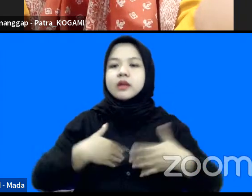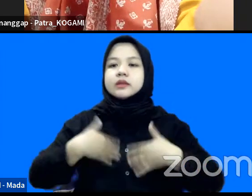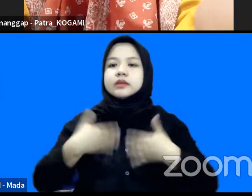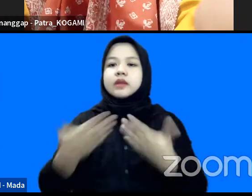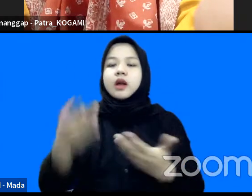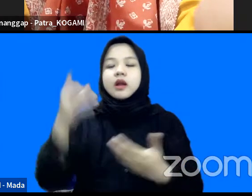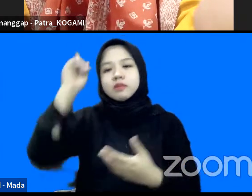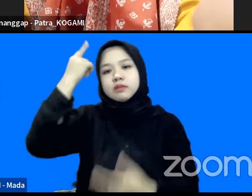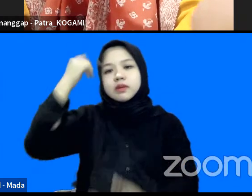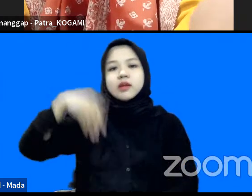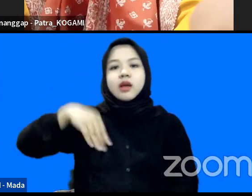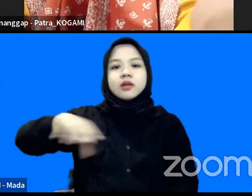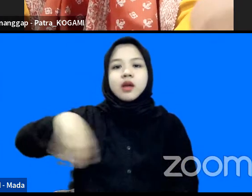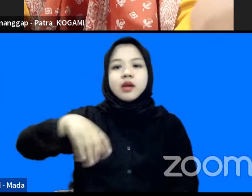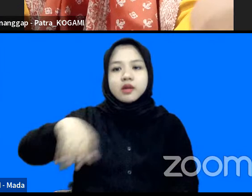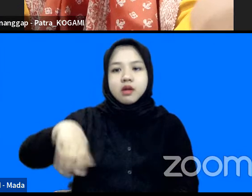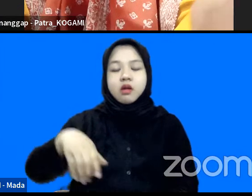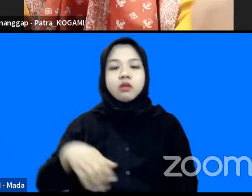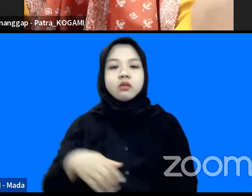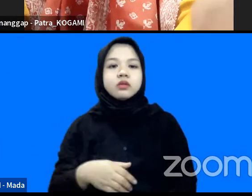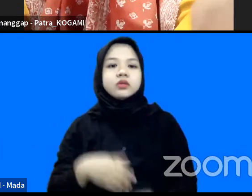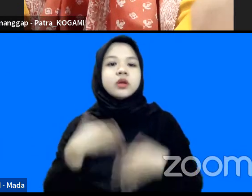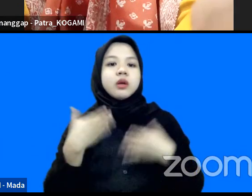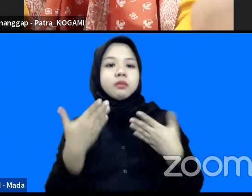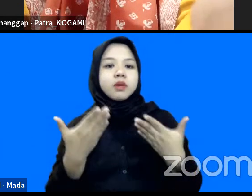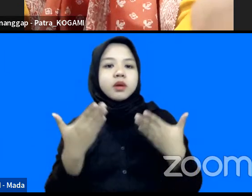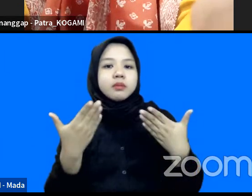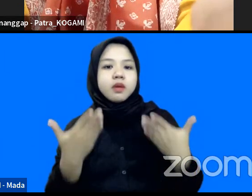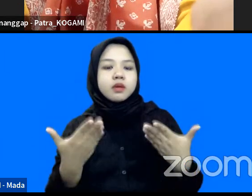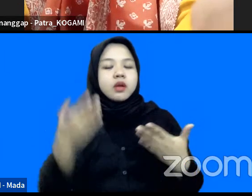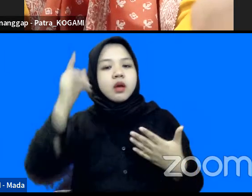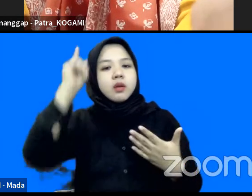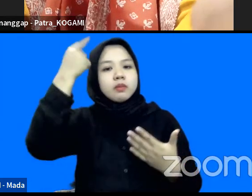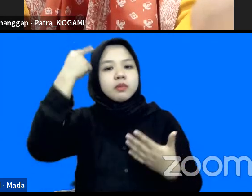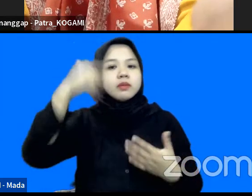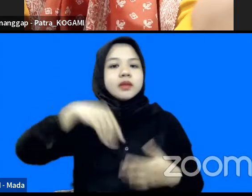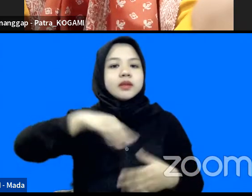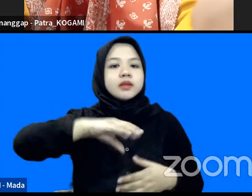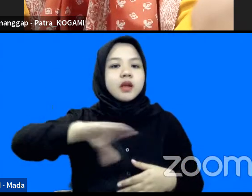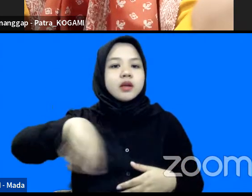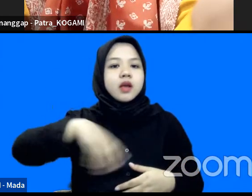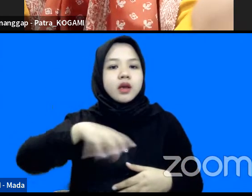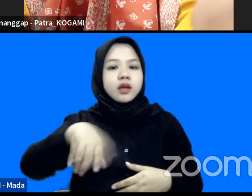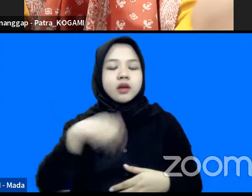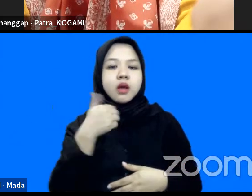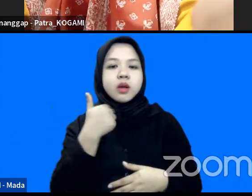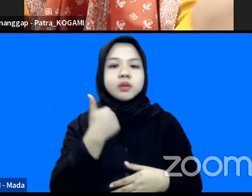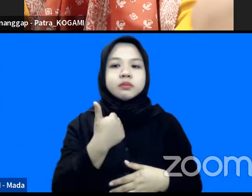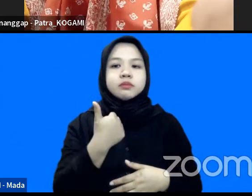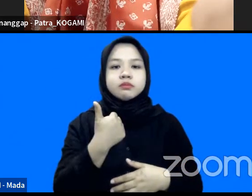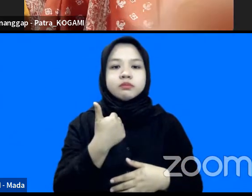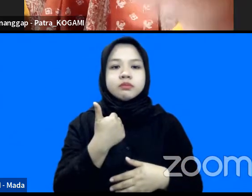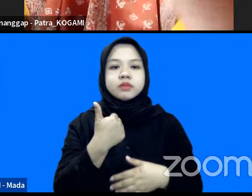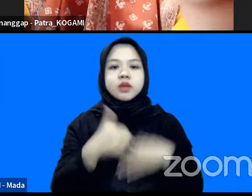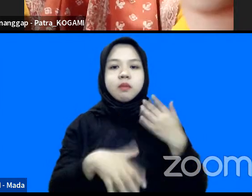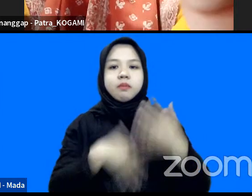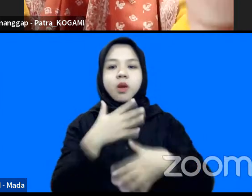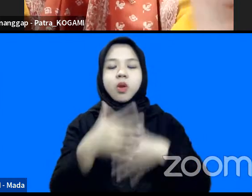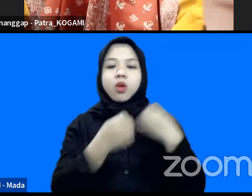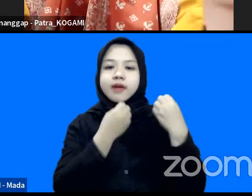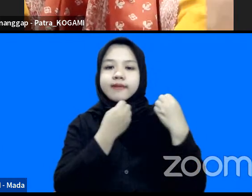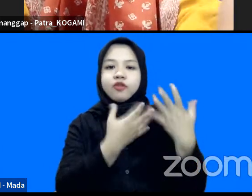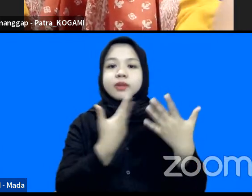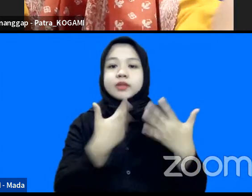PMDA dan kemudian bagaimana kemudian pemerintah daerah bisa mengelola informasi yang sudah